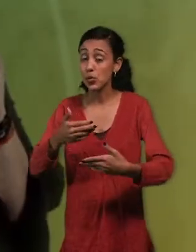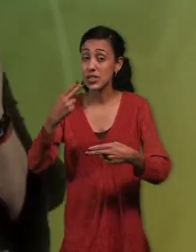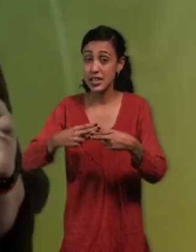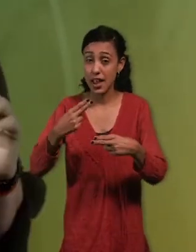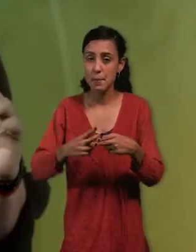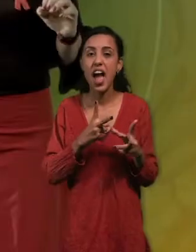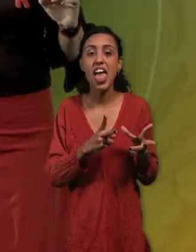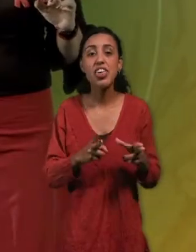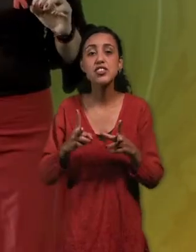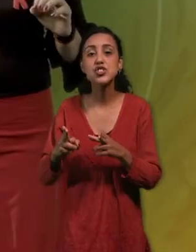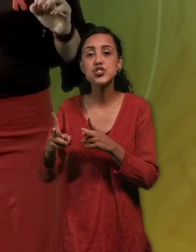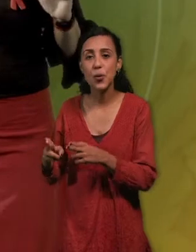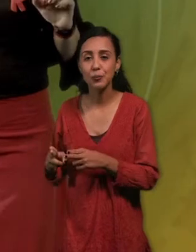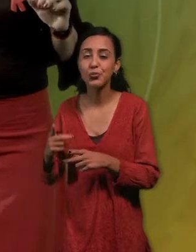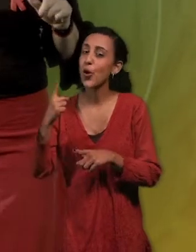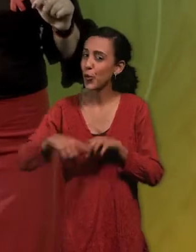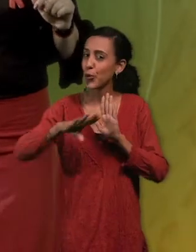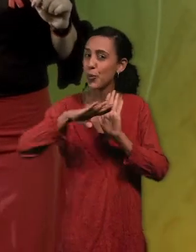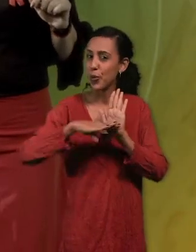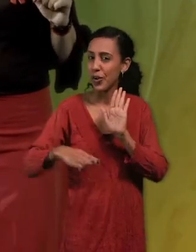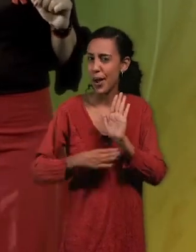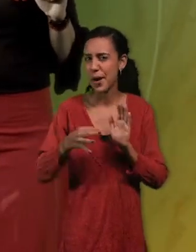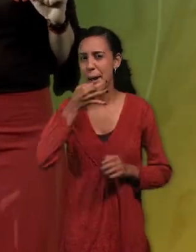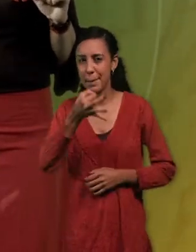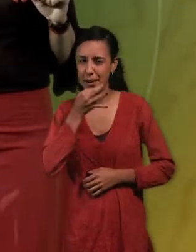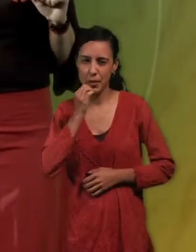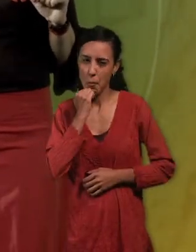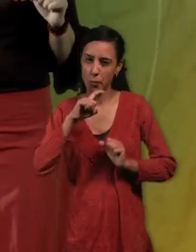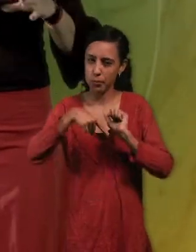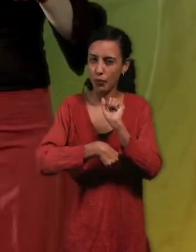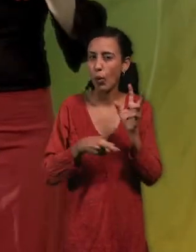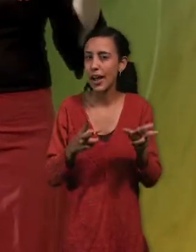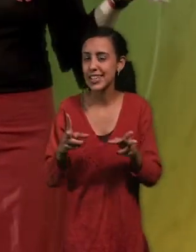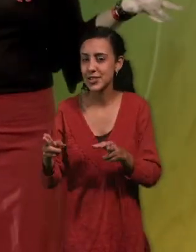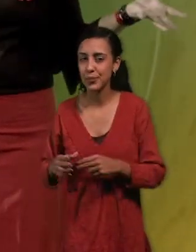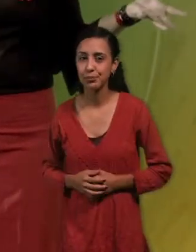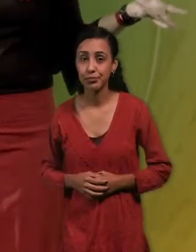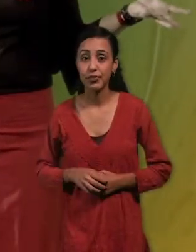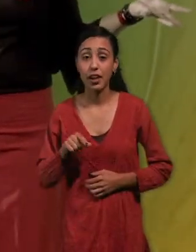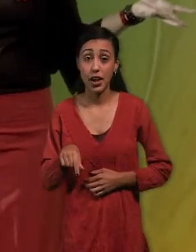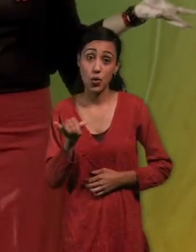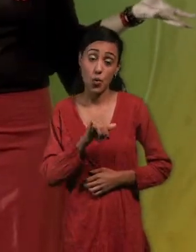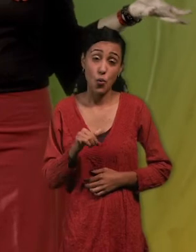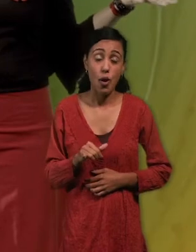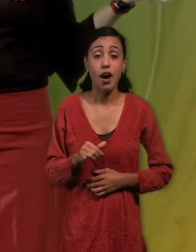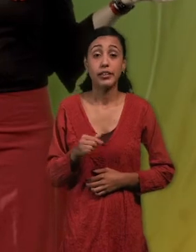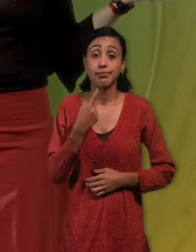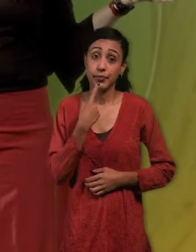edición. En próximas visitas a Animateca estaremos explicándolo un poco mejor. Y ahí nos queda una película muda una vez que editamos esas fotos.